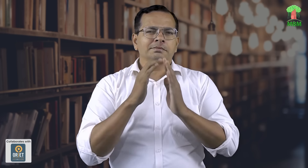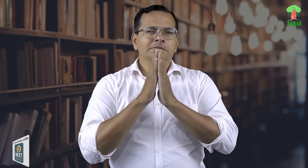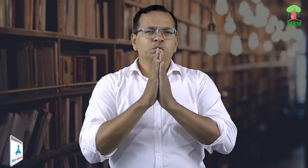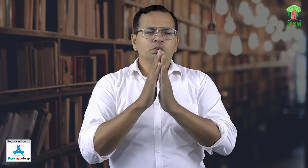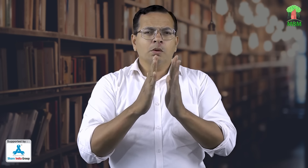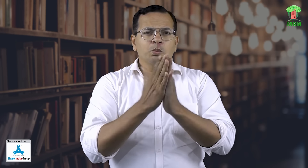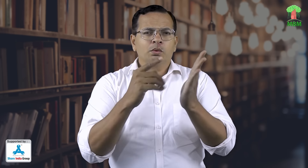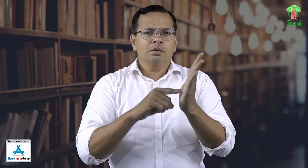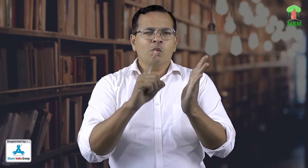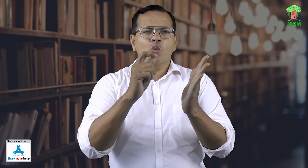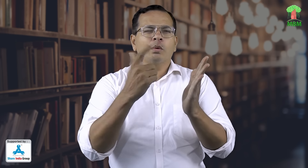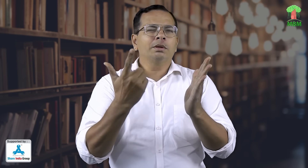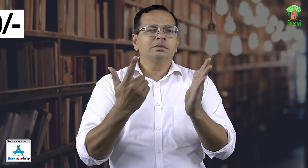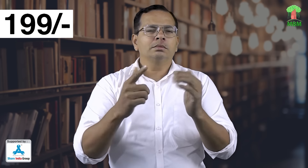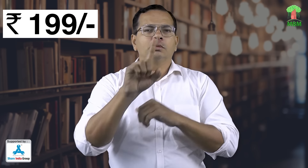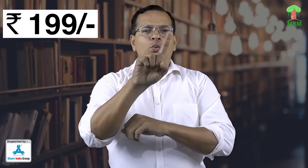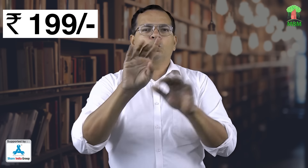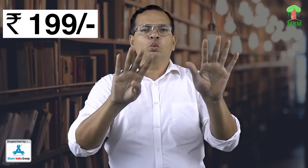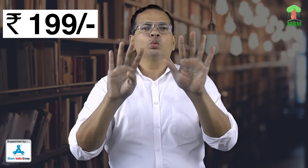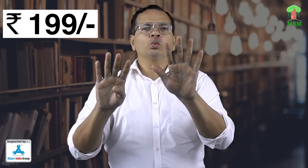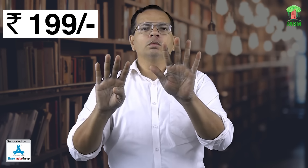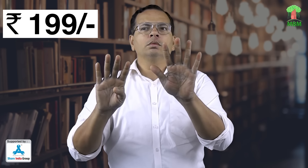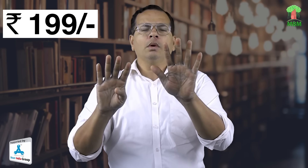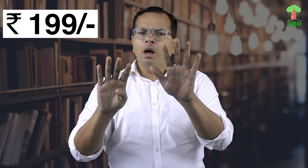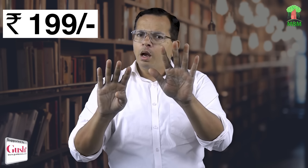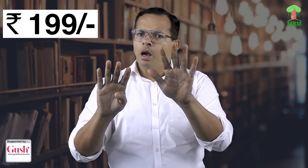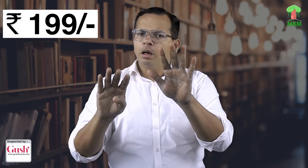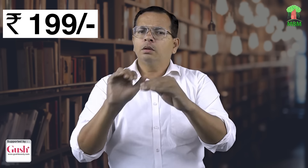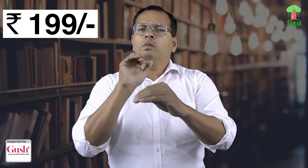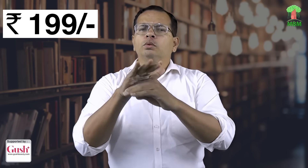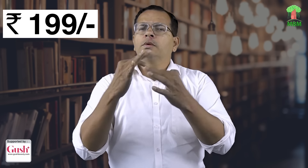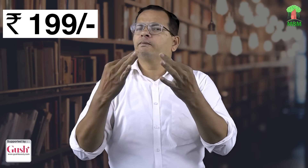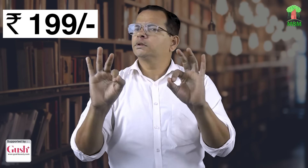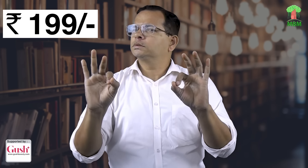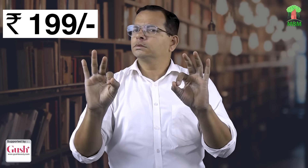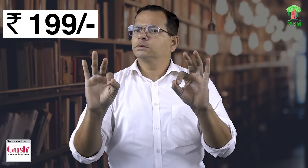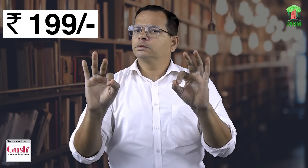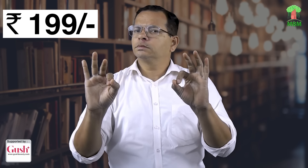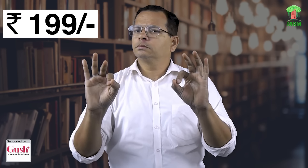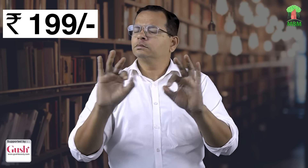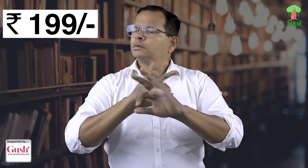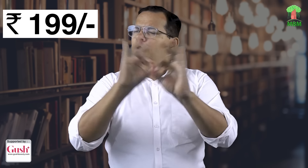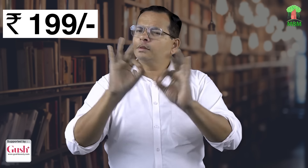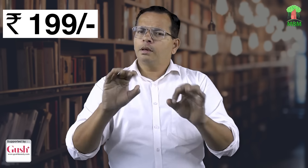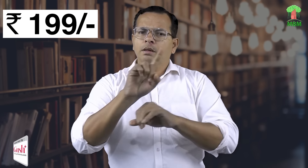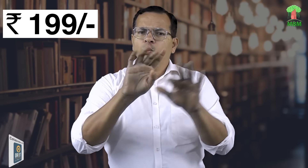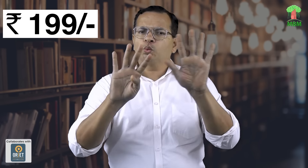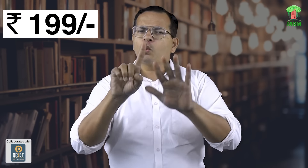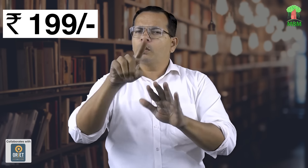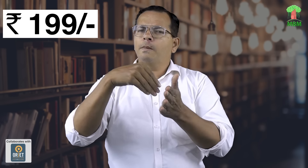एक छोटी सी रिक्वेस्ट है मेरी आप से इस बुक का जो शुल्ख है वह 199 रुपए है और पोस्टेज फ्री है पूर भारत में कहीं भी